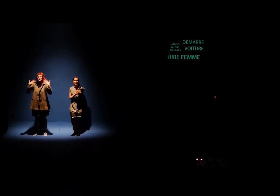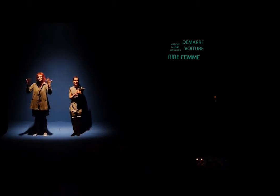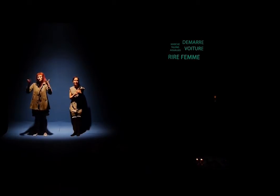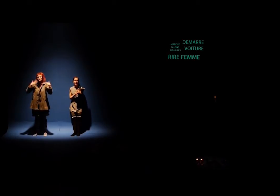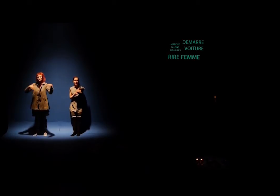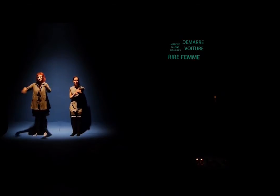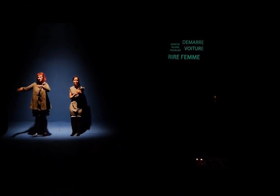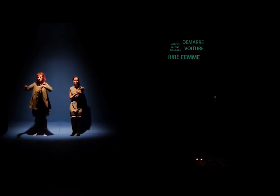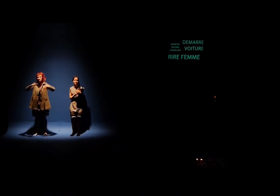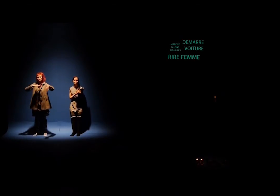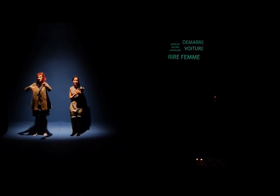tiens ma maison pour mon enfant.